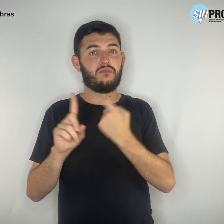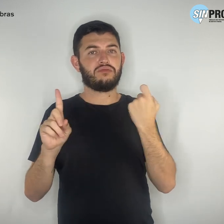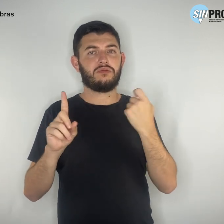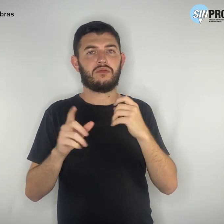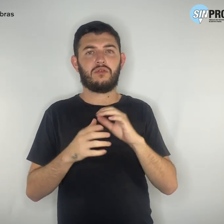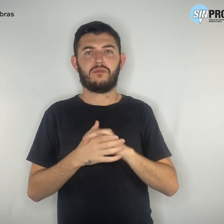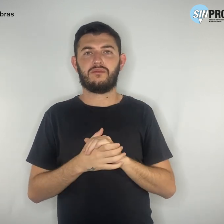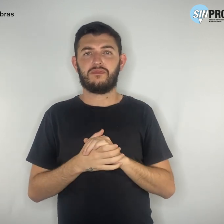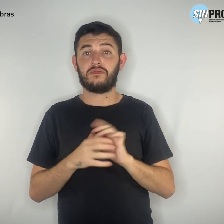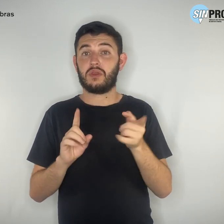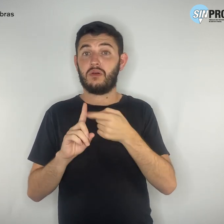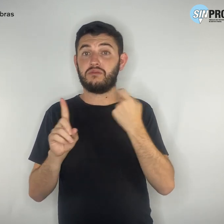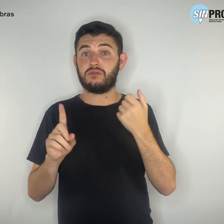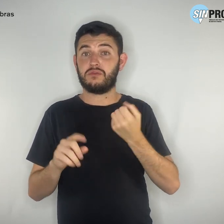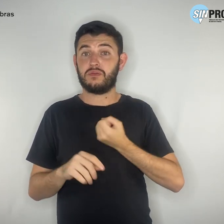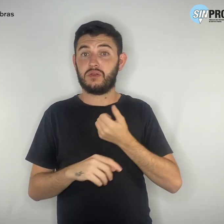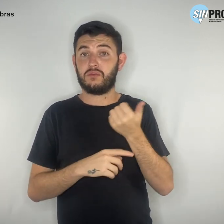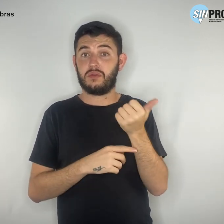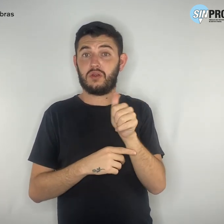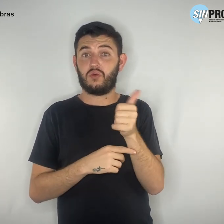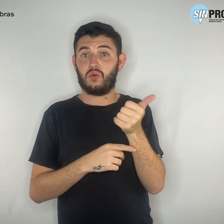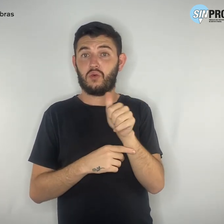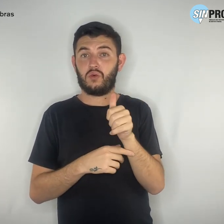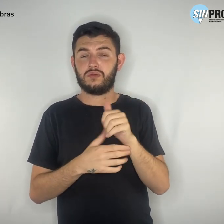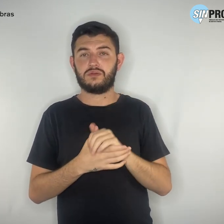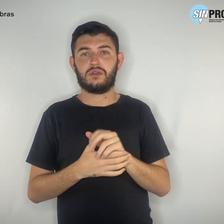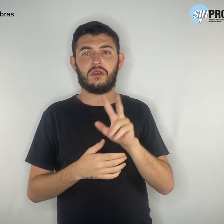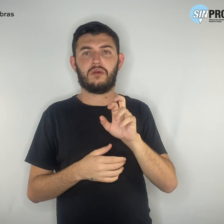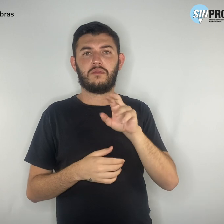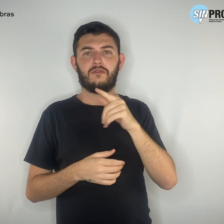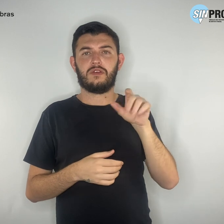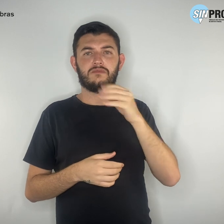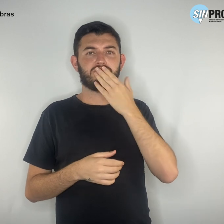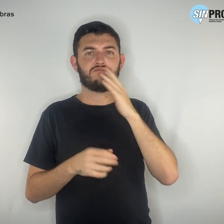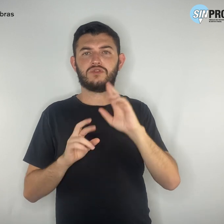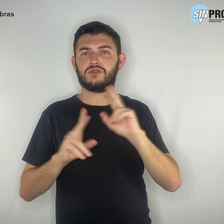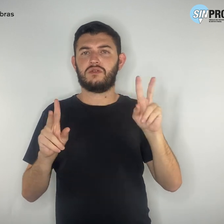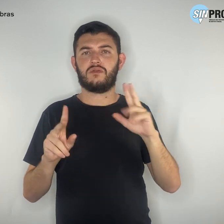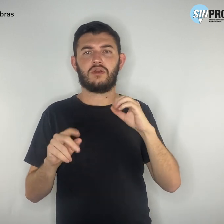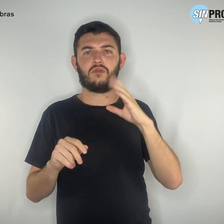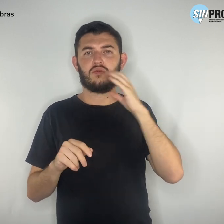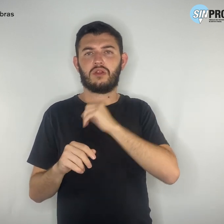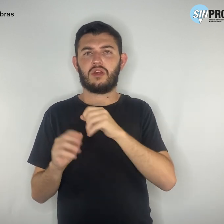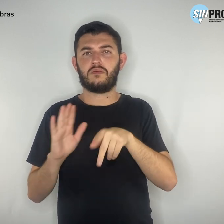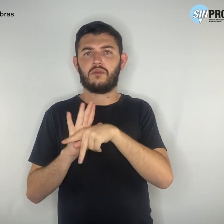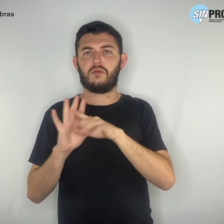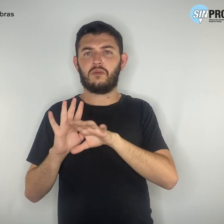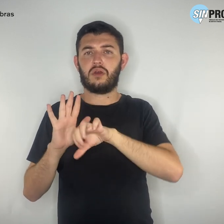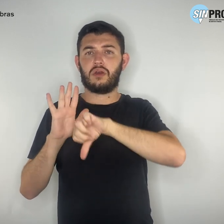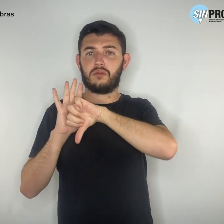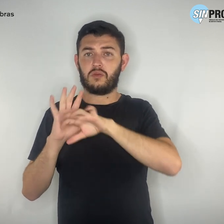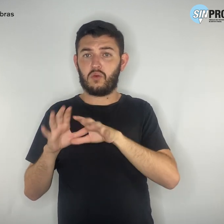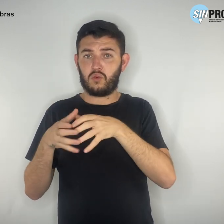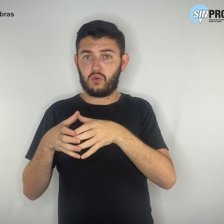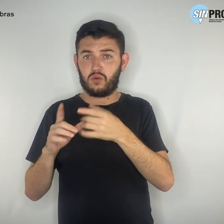Golpe 11. Em mais uma versão utilizada pelos estelionatários, um professor foi